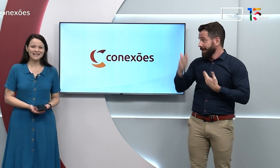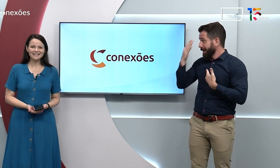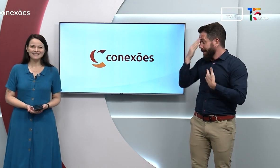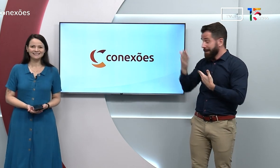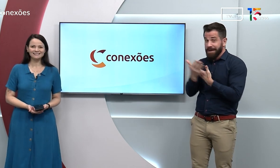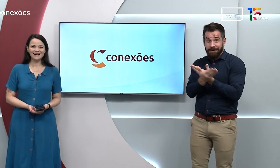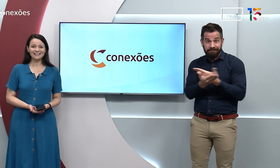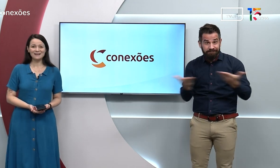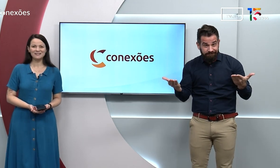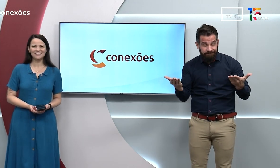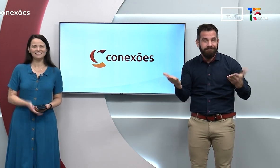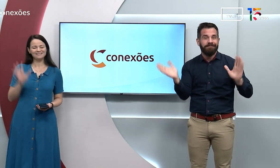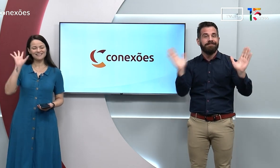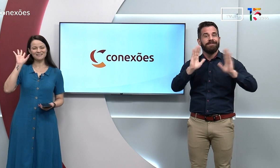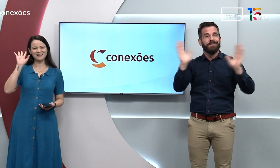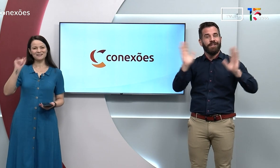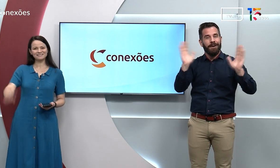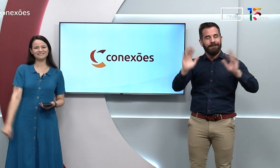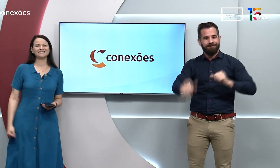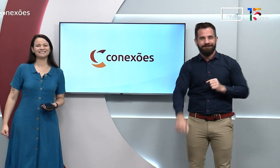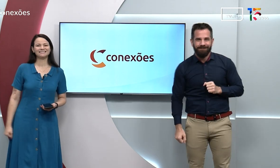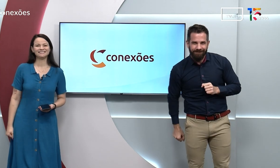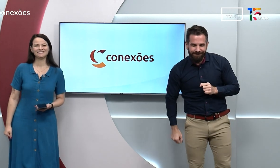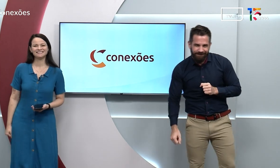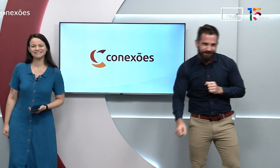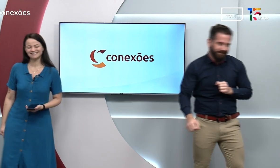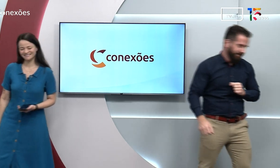pela sua presença. Até amanhã. Tchau, tchau.